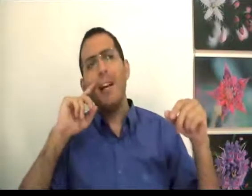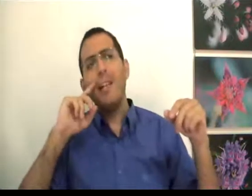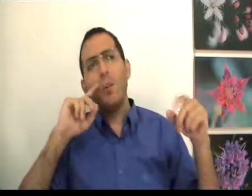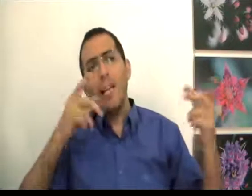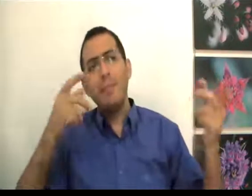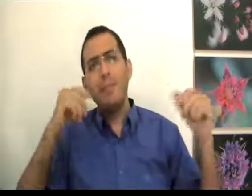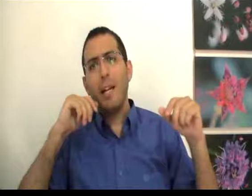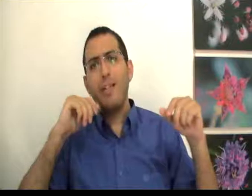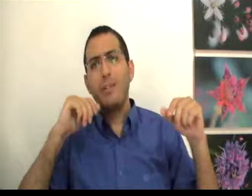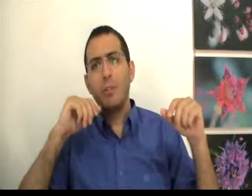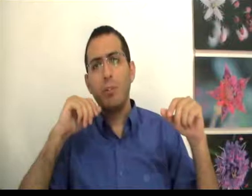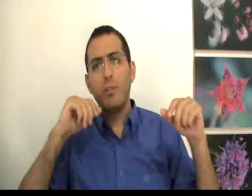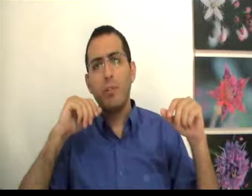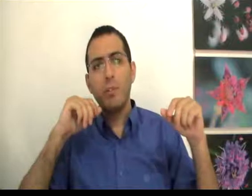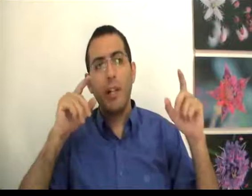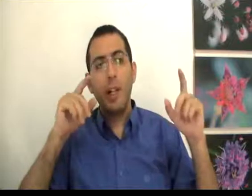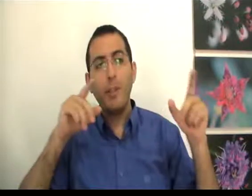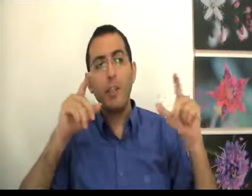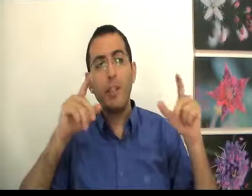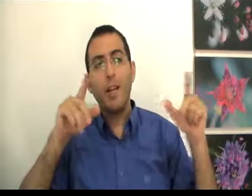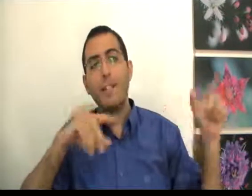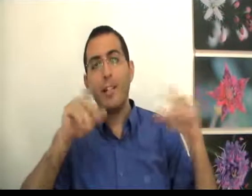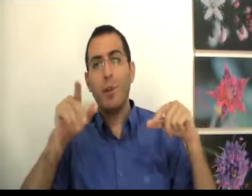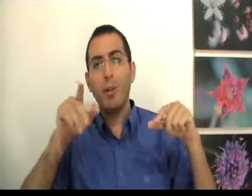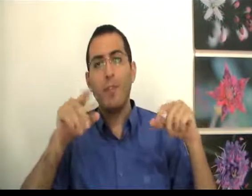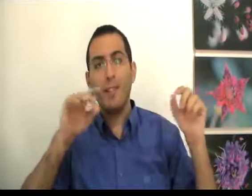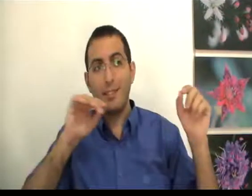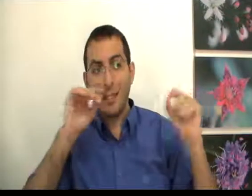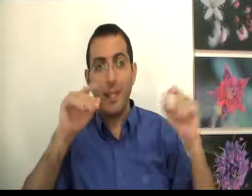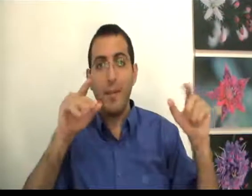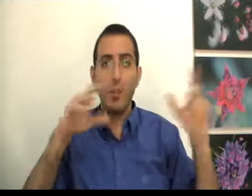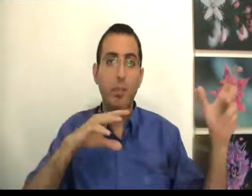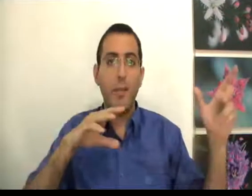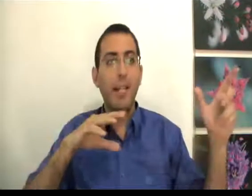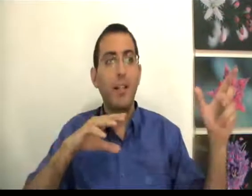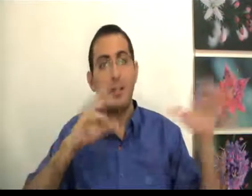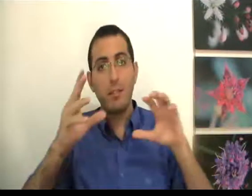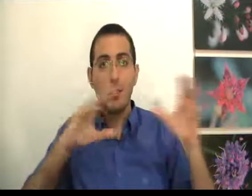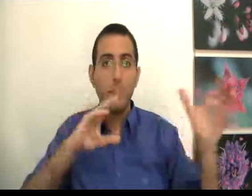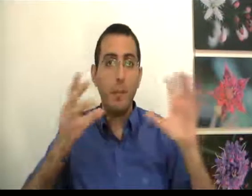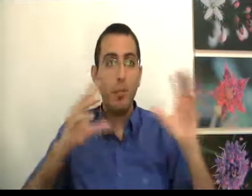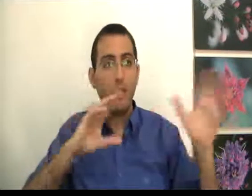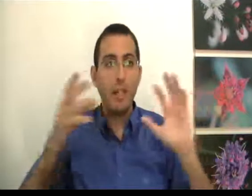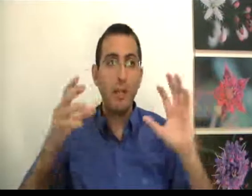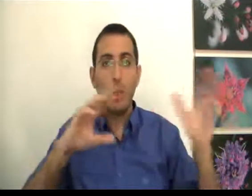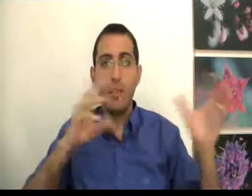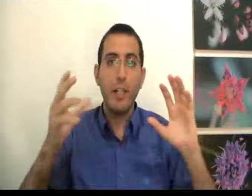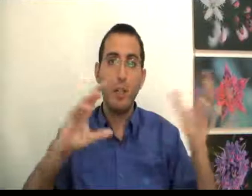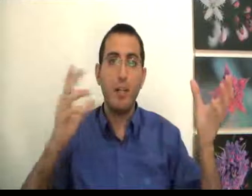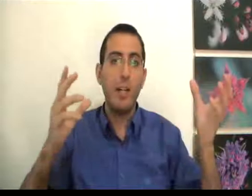רע לי? אולי יש בזה בכלל איזה משהו טוב? אני לא רוצה לשקר ותגיד הכל טוב, אבל תסתכל גם על הטוב, גם על הרע. יש תמיד טוב ורע, בכל דבר יש טוב ורע.